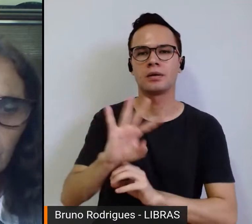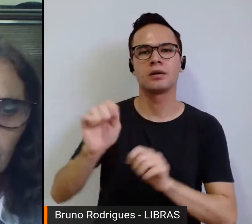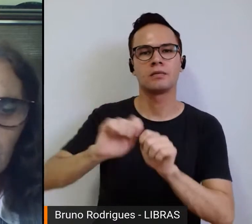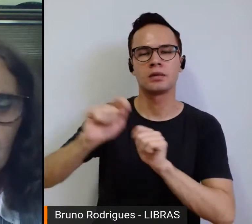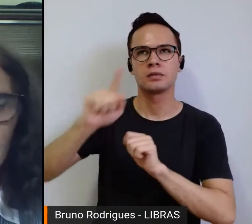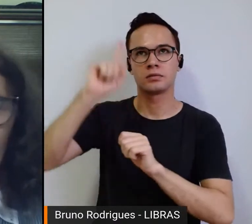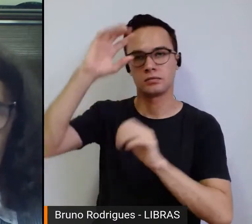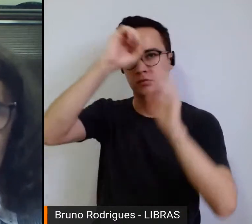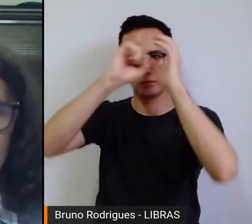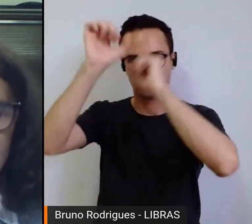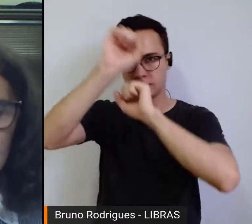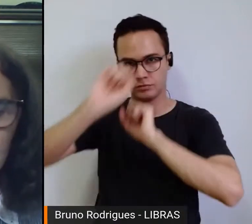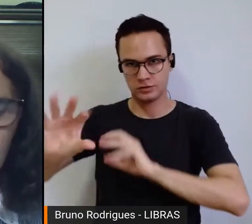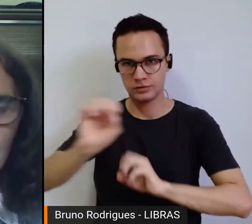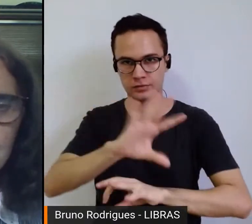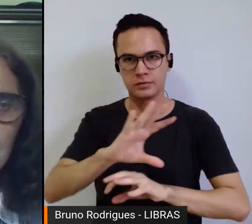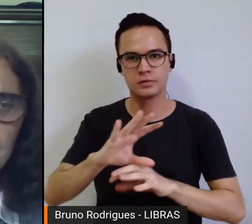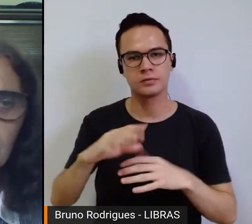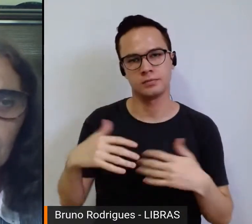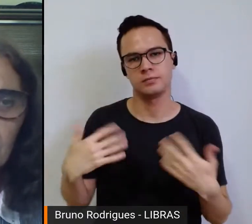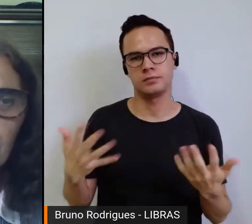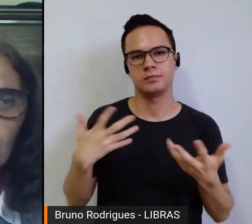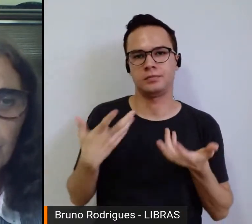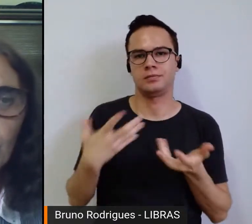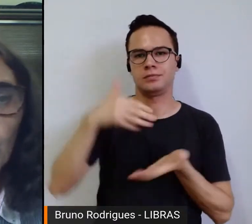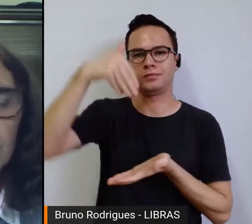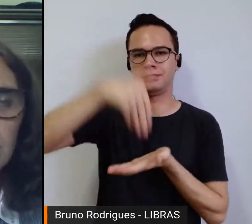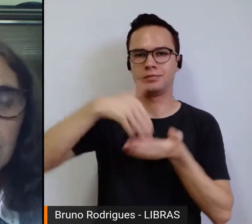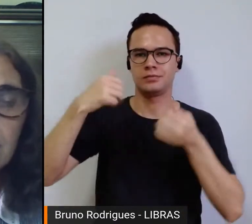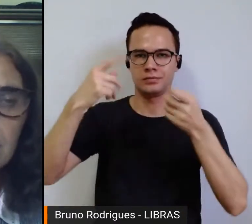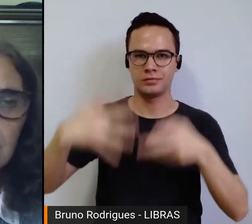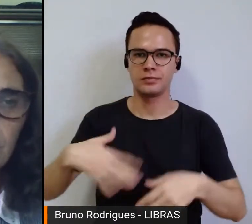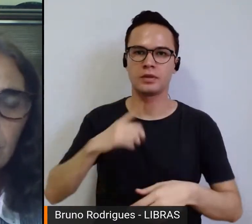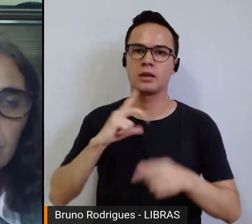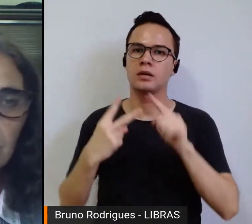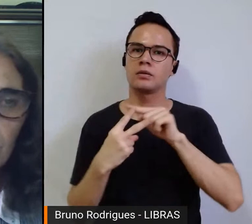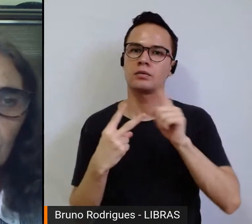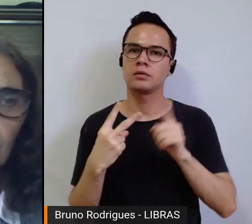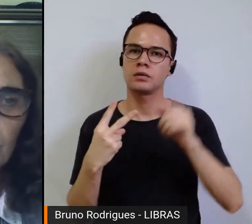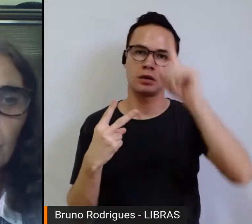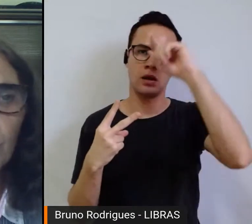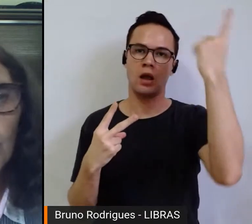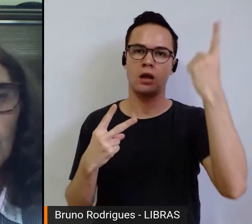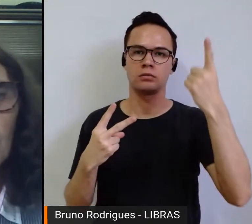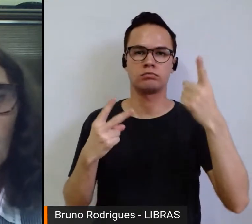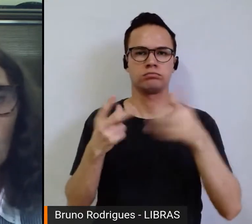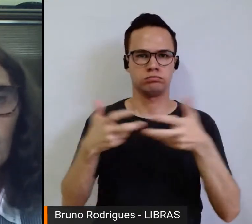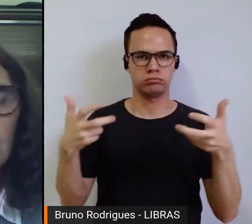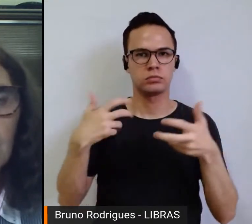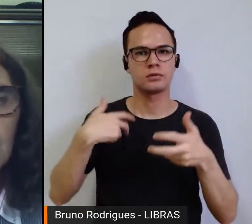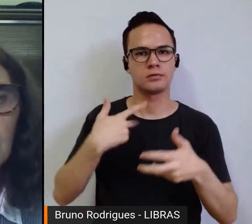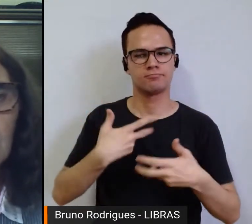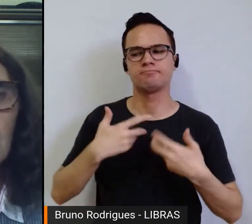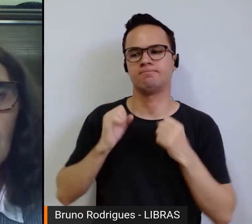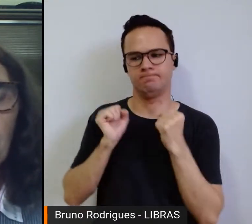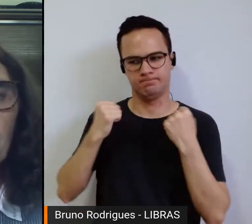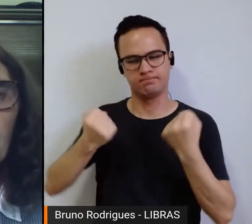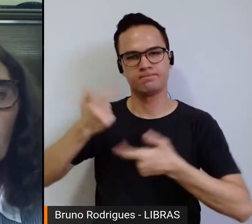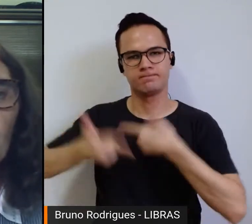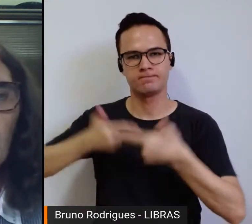conhecimento. Então, eu queria finalizar dizendo que eu tenho hoje duas grandes iniciativas, que eu estou muito envolvida,